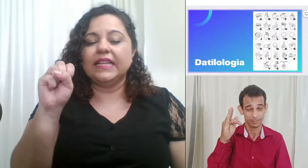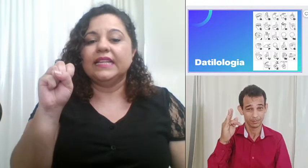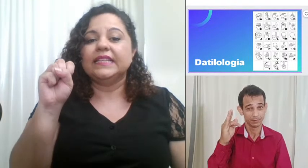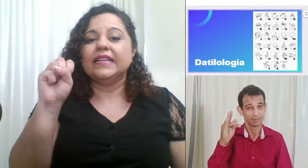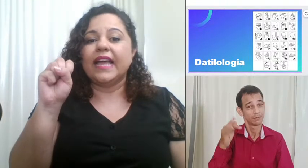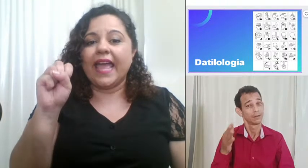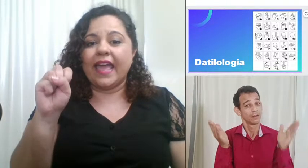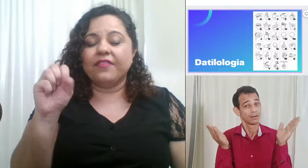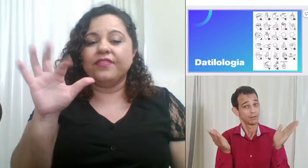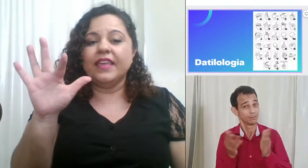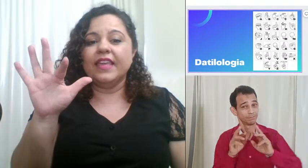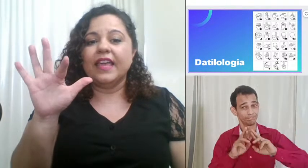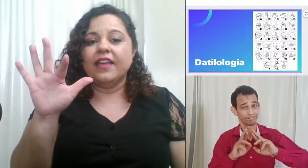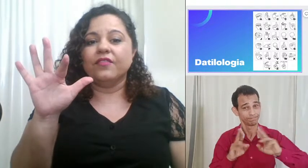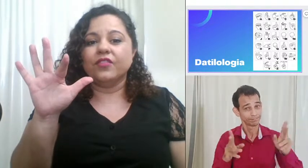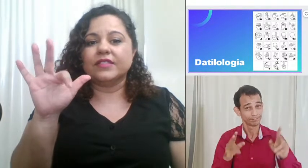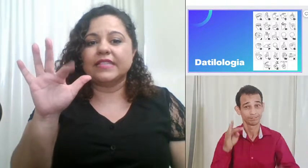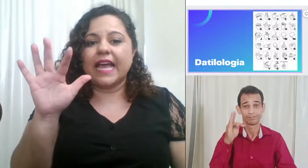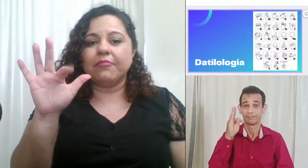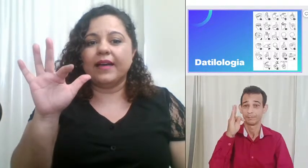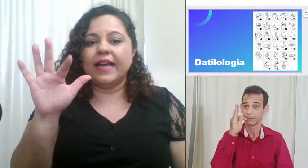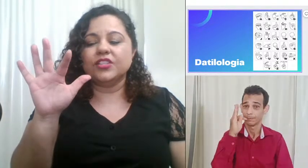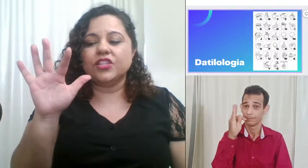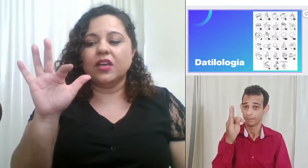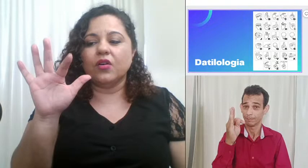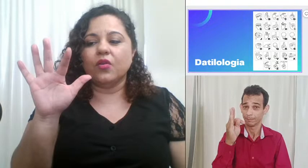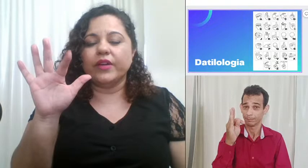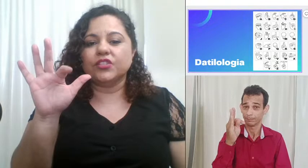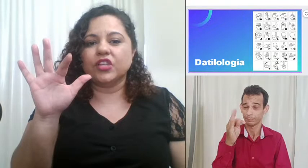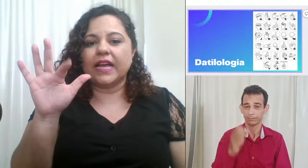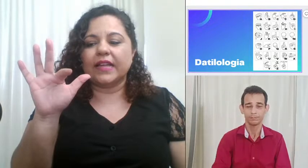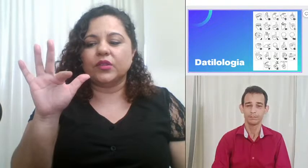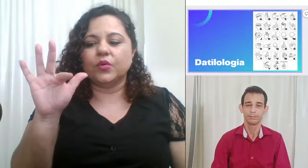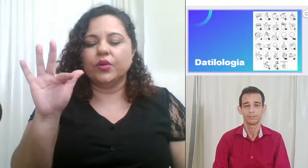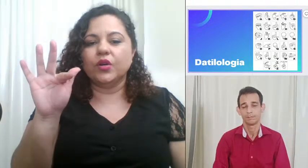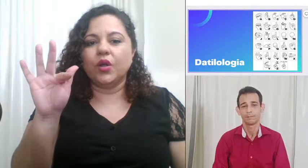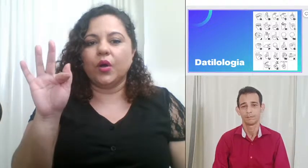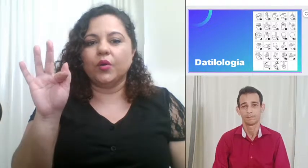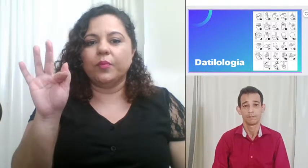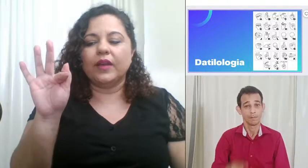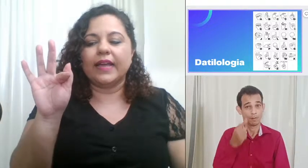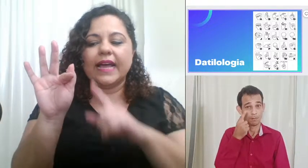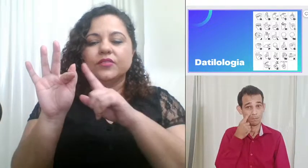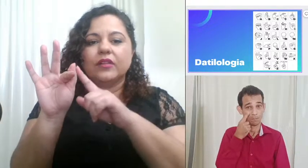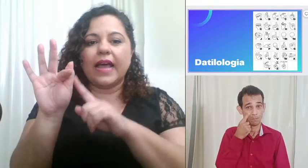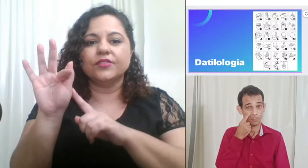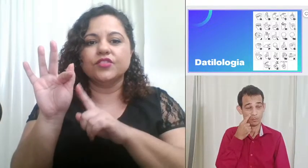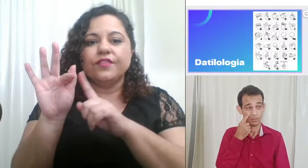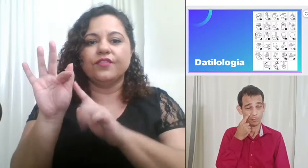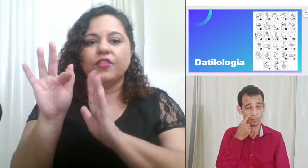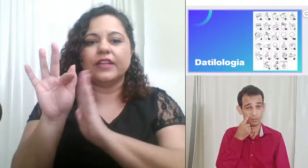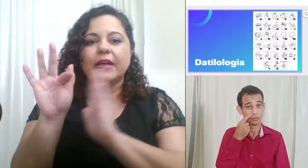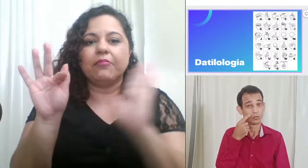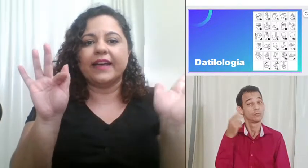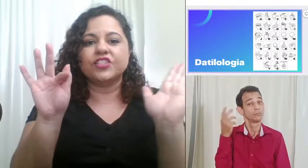F você abaixa o indicador e coloca o polegar do lado de fora da parte